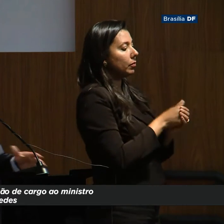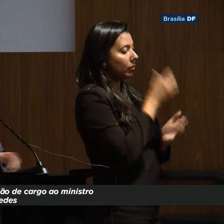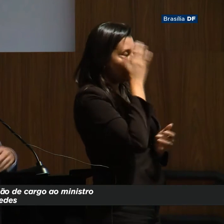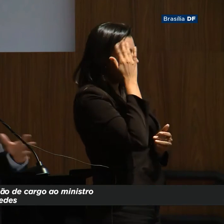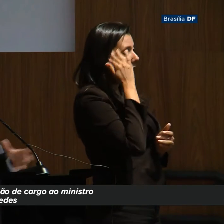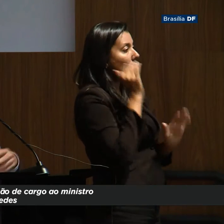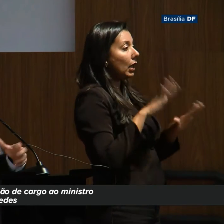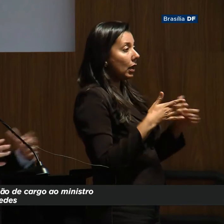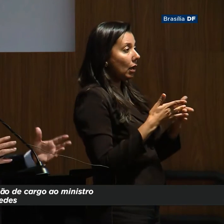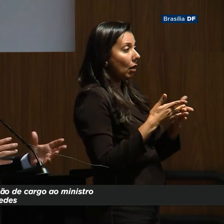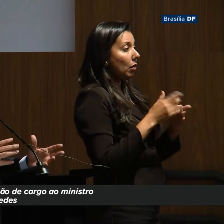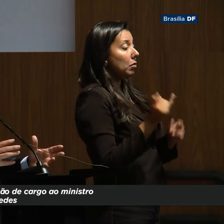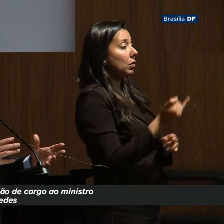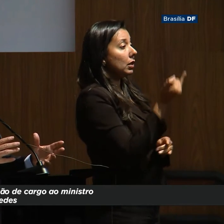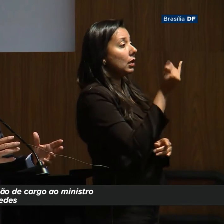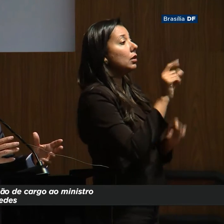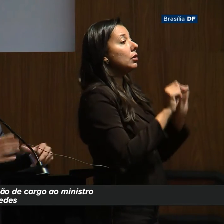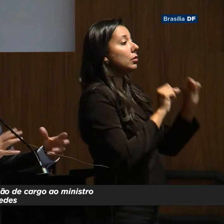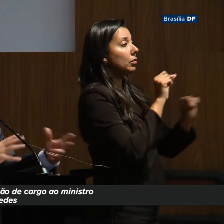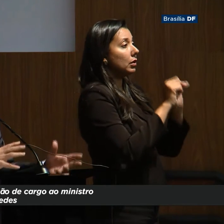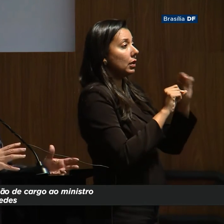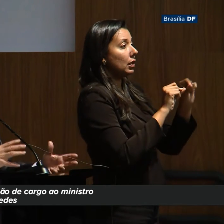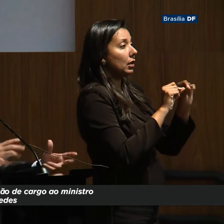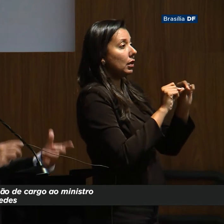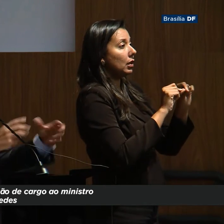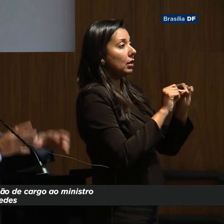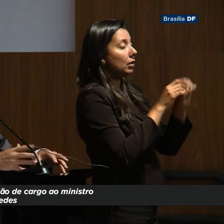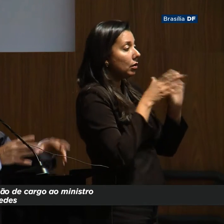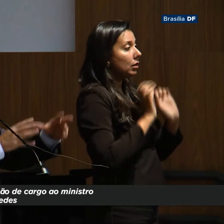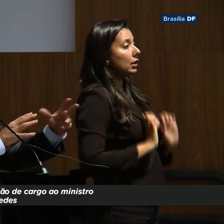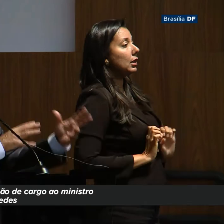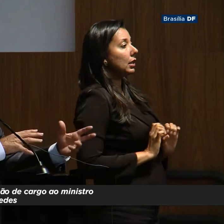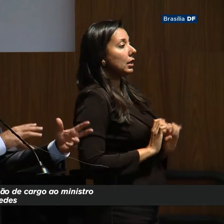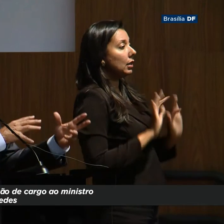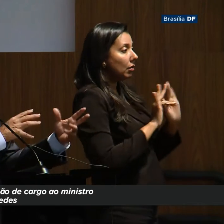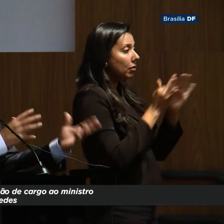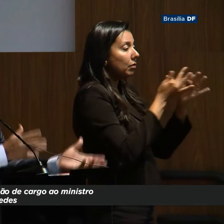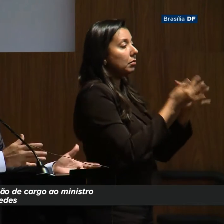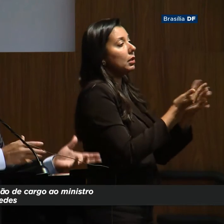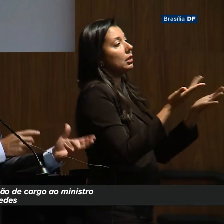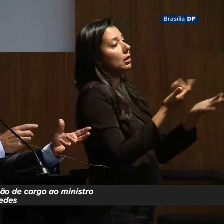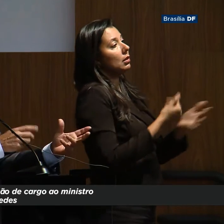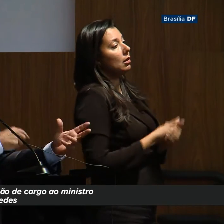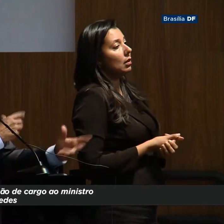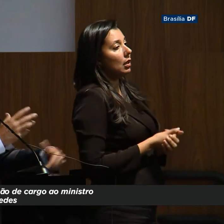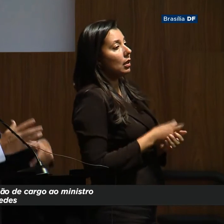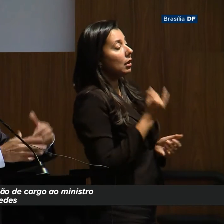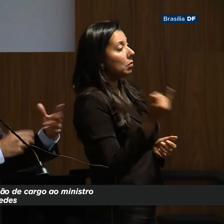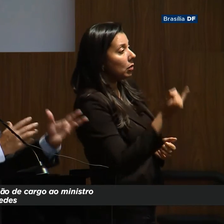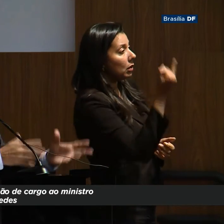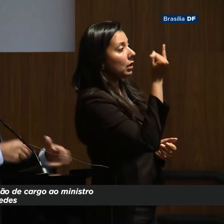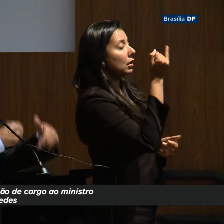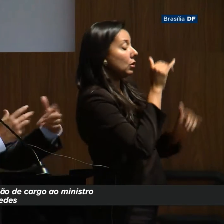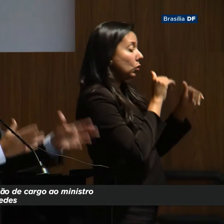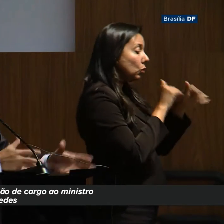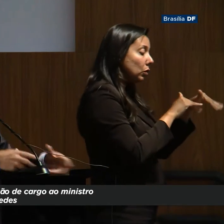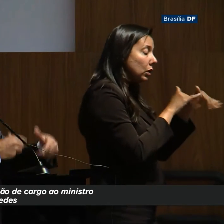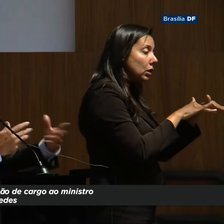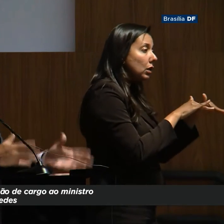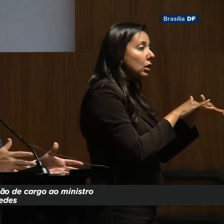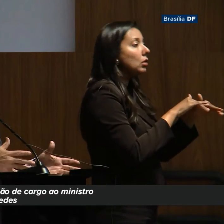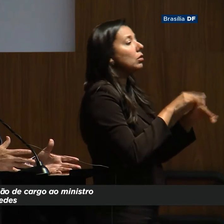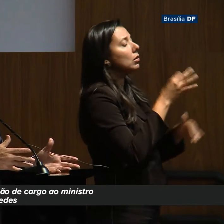Então, essa ênfase de um lado dos conservadores na família, na importância de uma educação